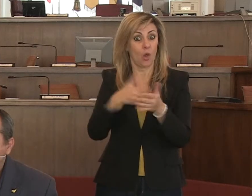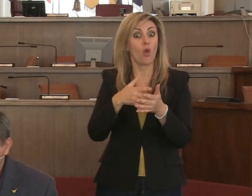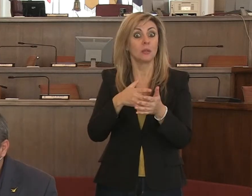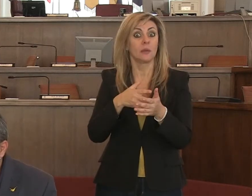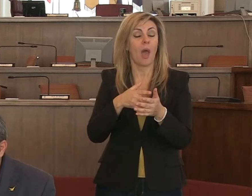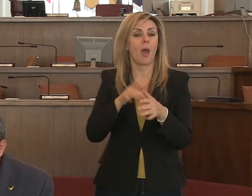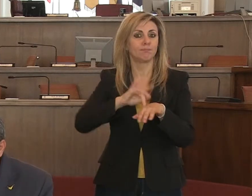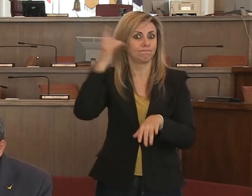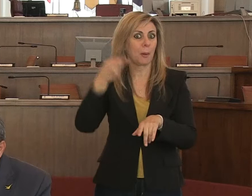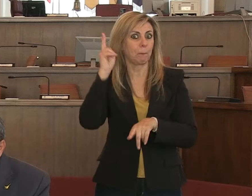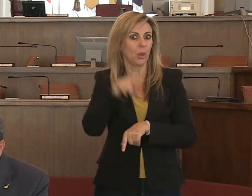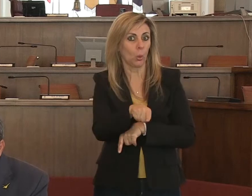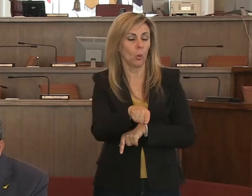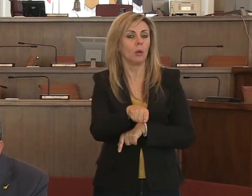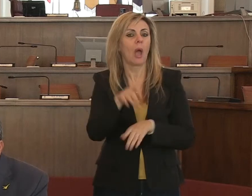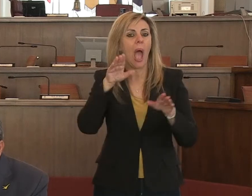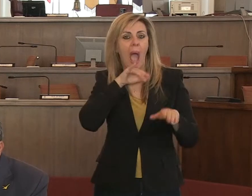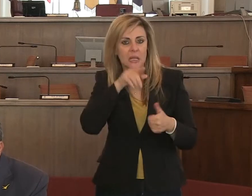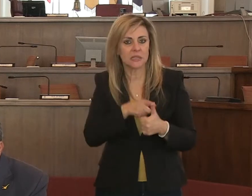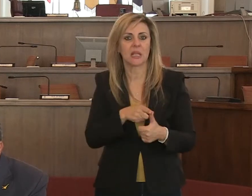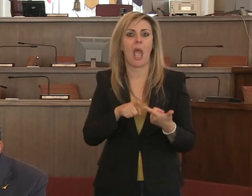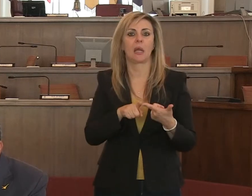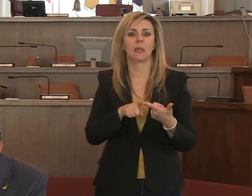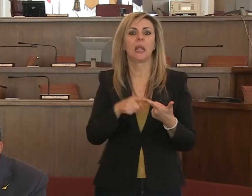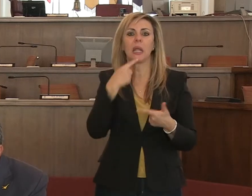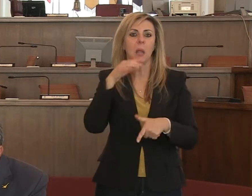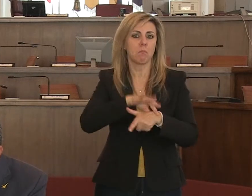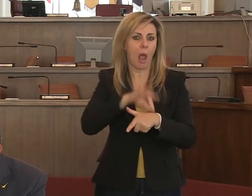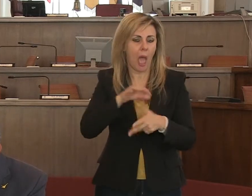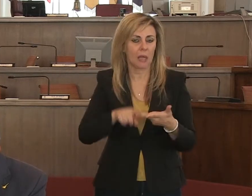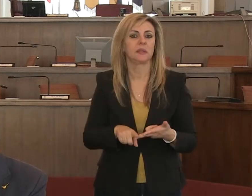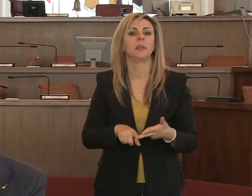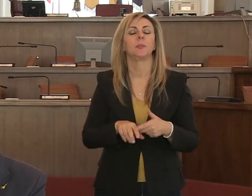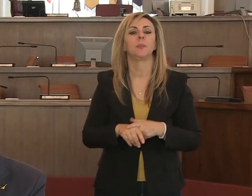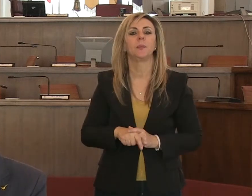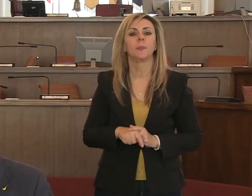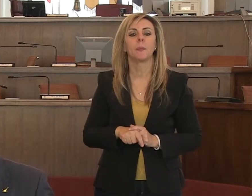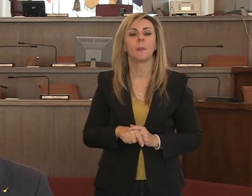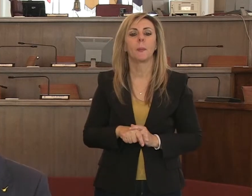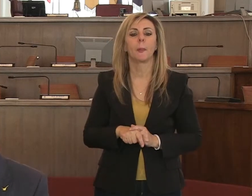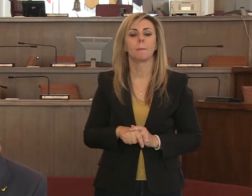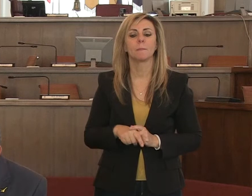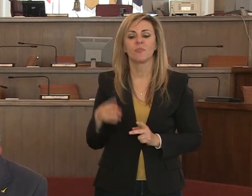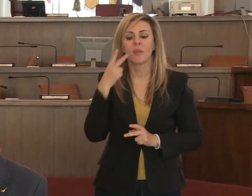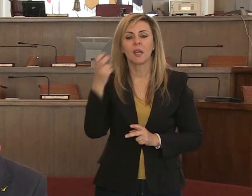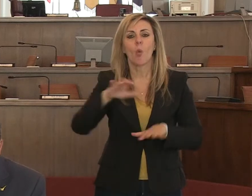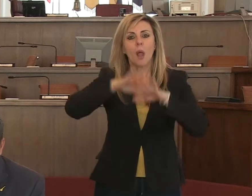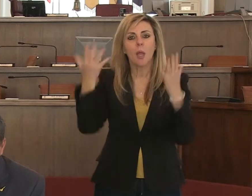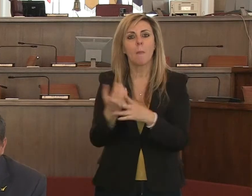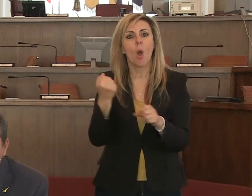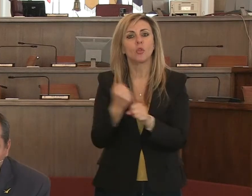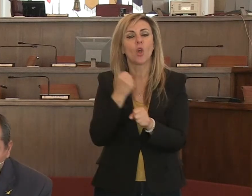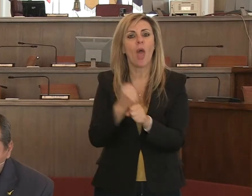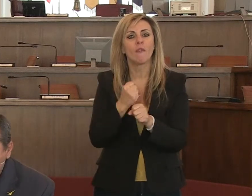quindi gli anziani e le persone malate. Per quanto riguarda invece il mondo del lavoro